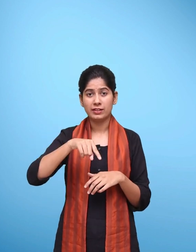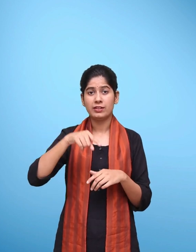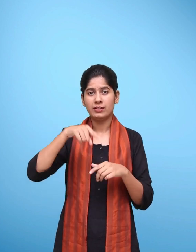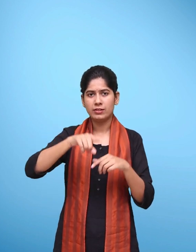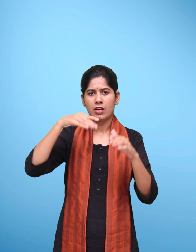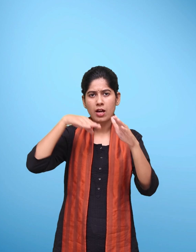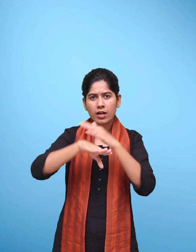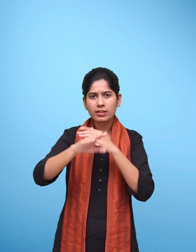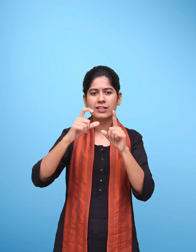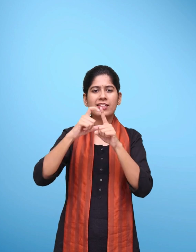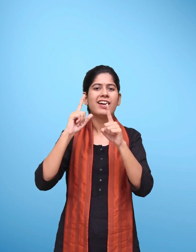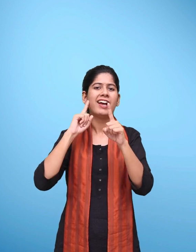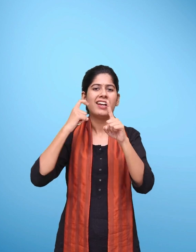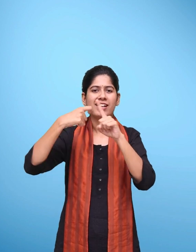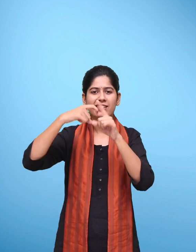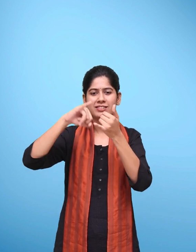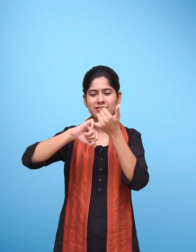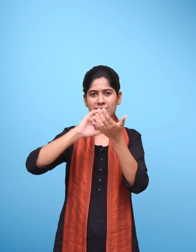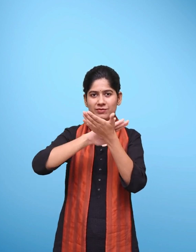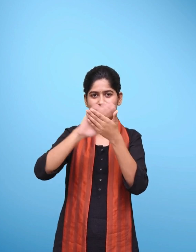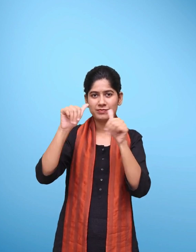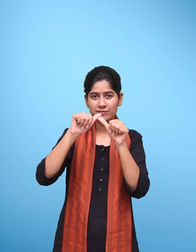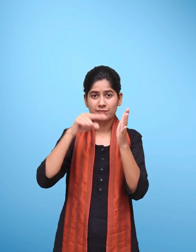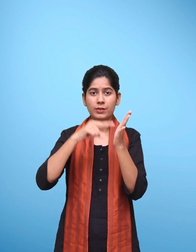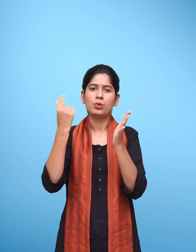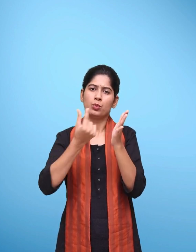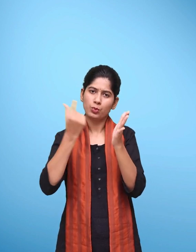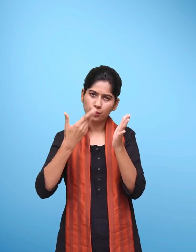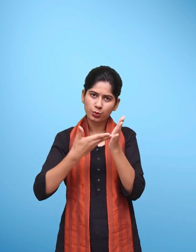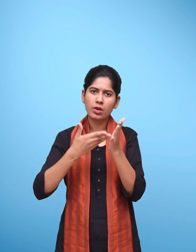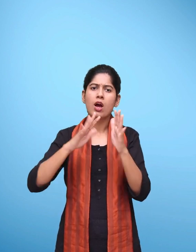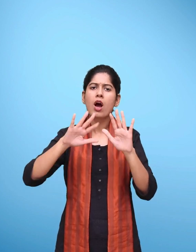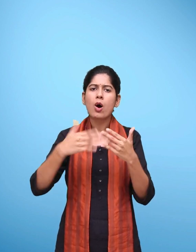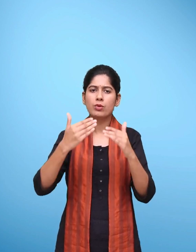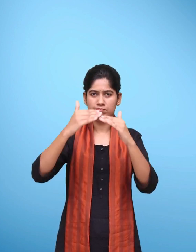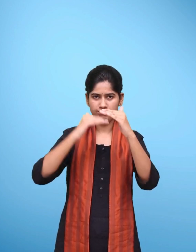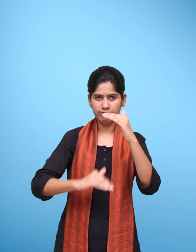पर दीख्षा पोर्टल का उप्योग करने के लिए आप इस लिंक पर जा सकते हैं.